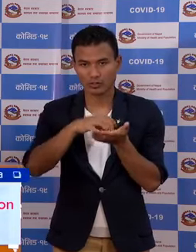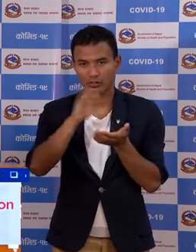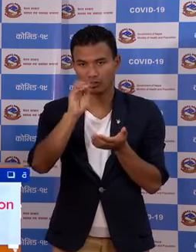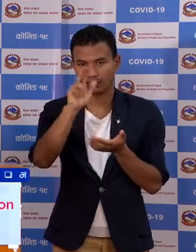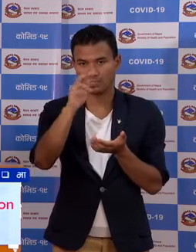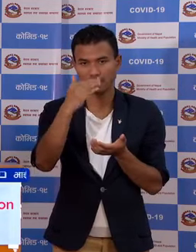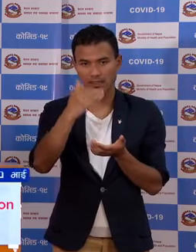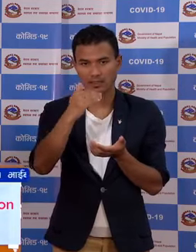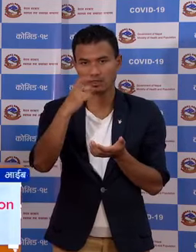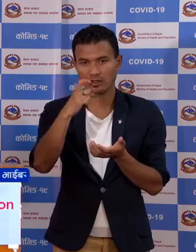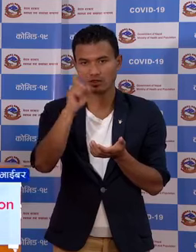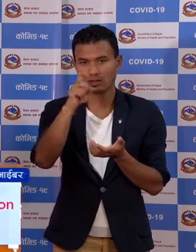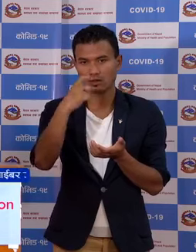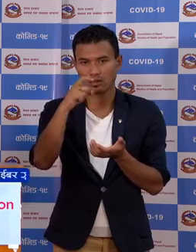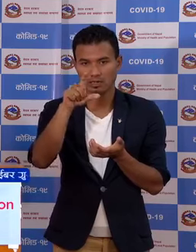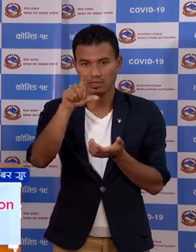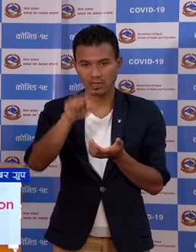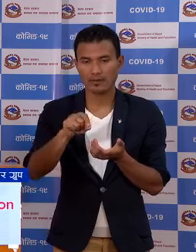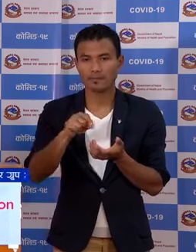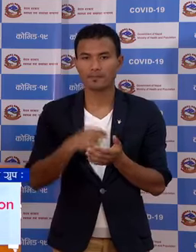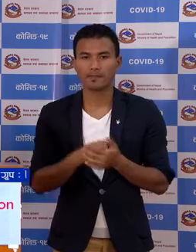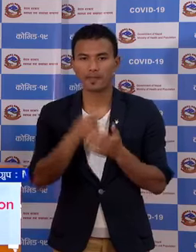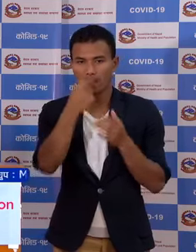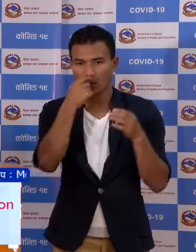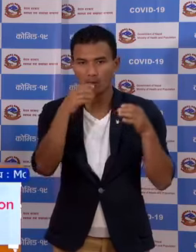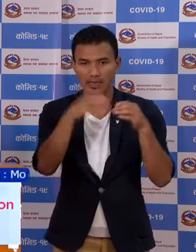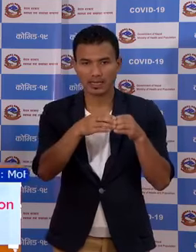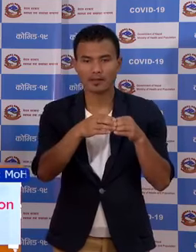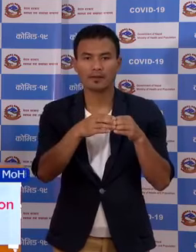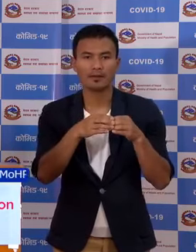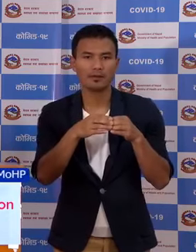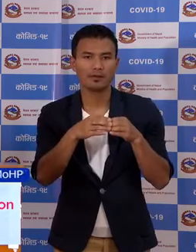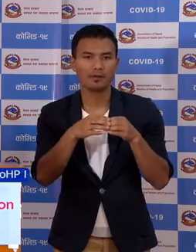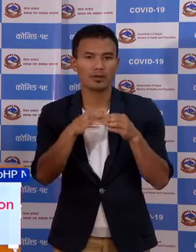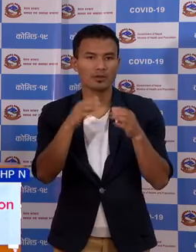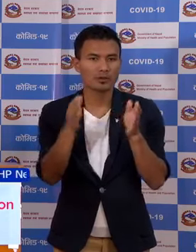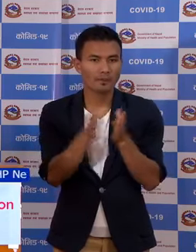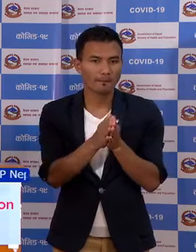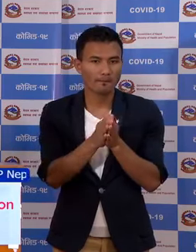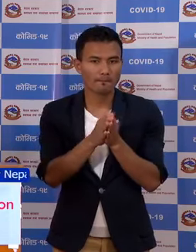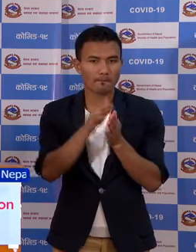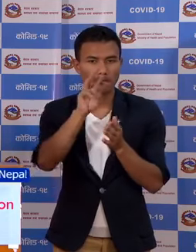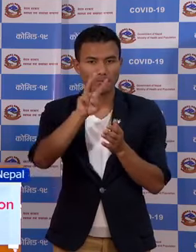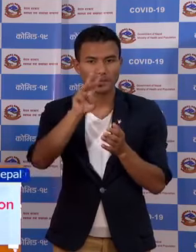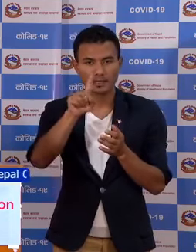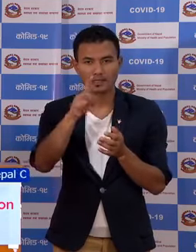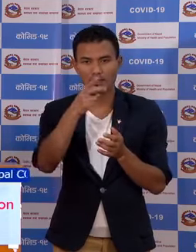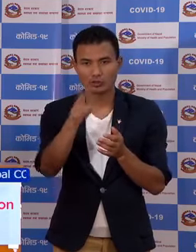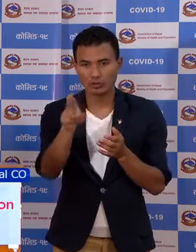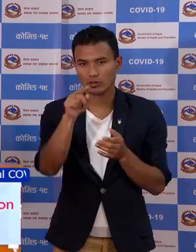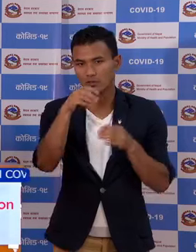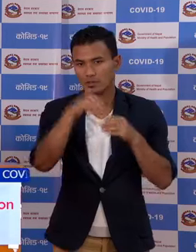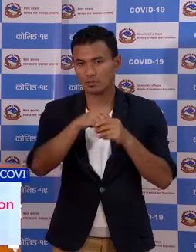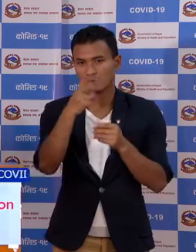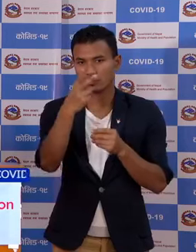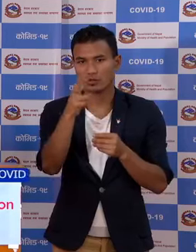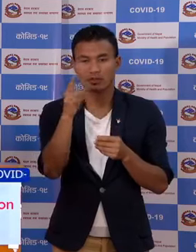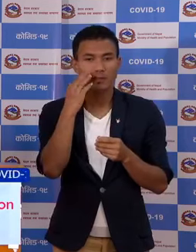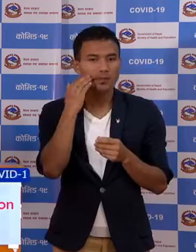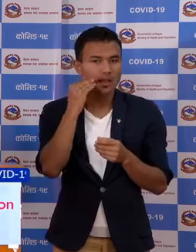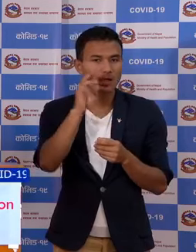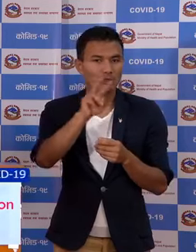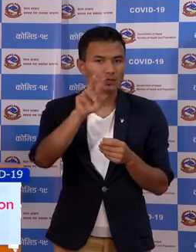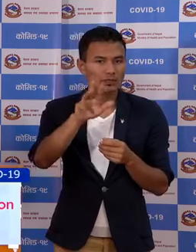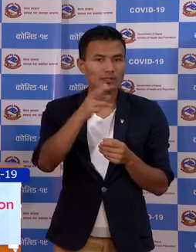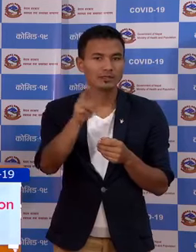गंगा पणी नी गाउपाली का को जम्मा 31 जना तेश्मद्दे 2 जना महिला र